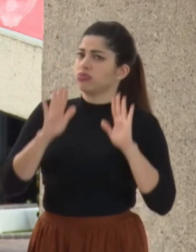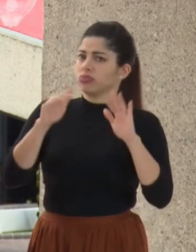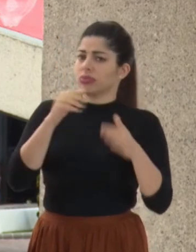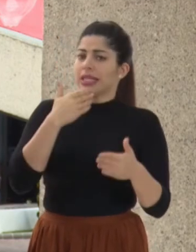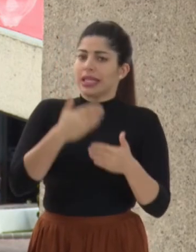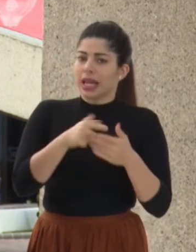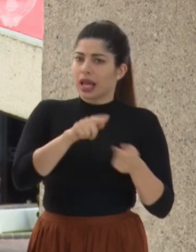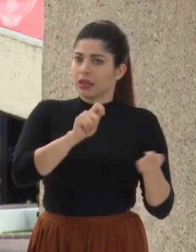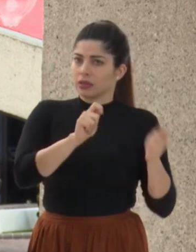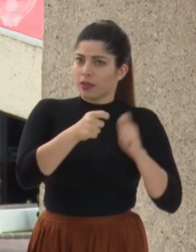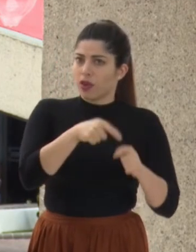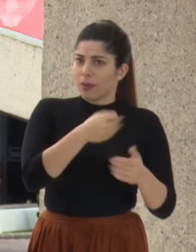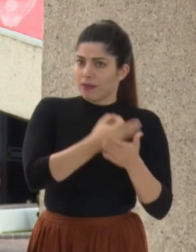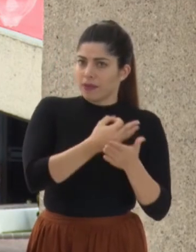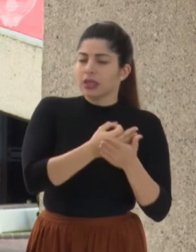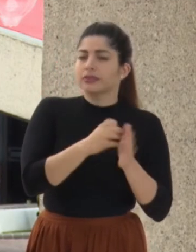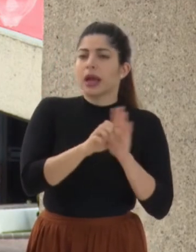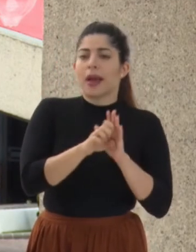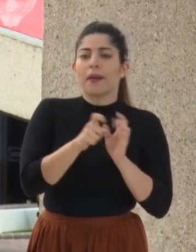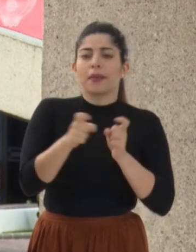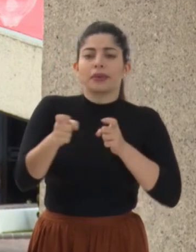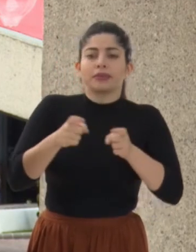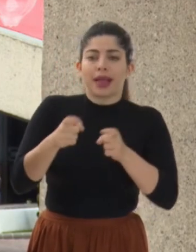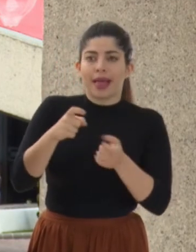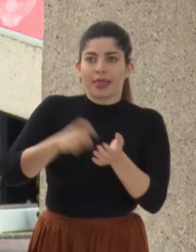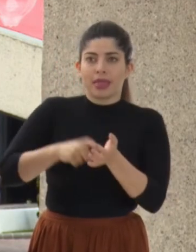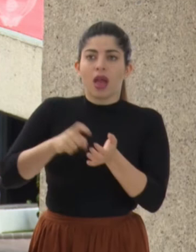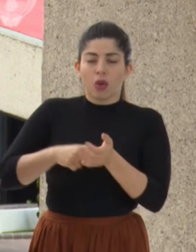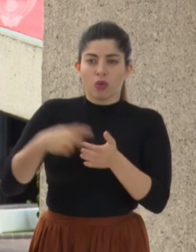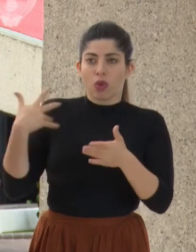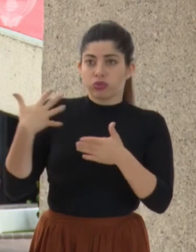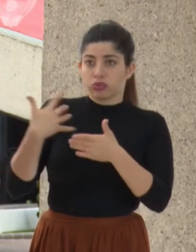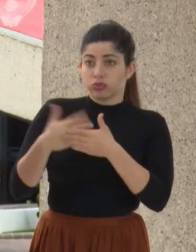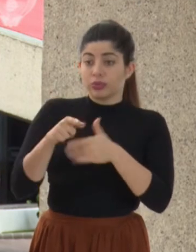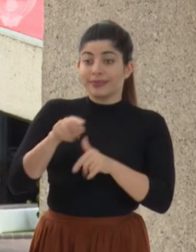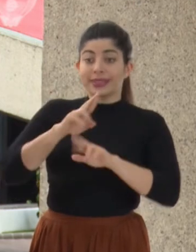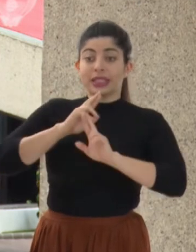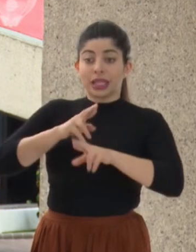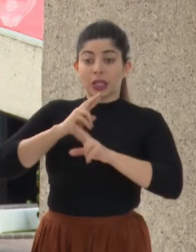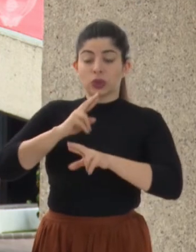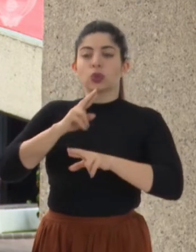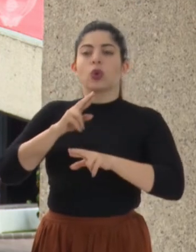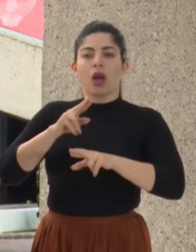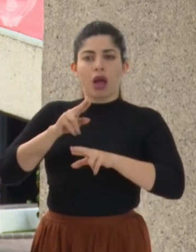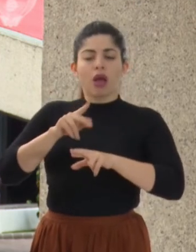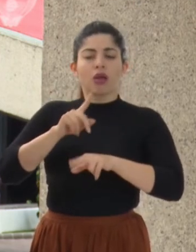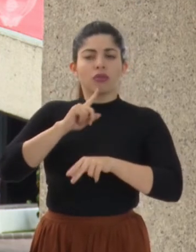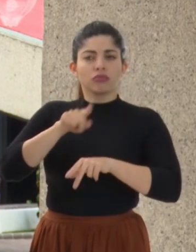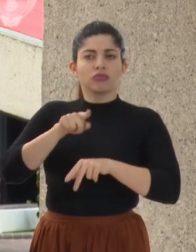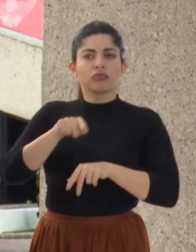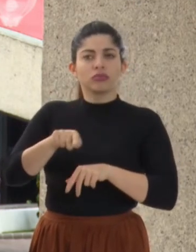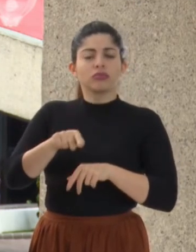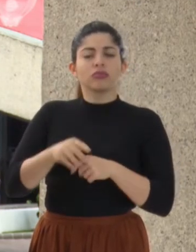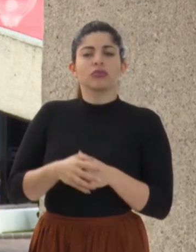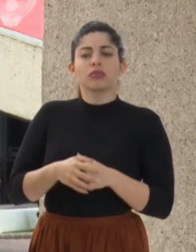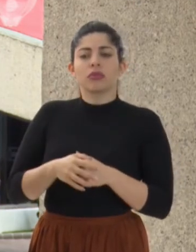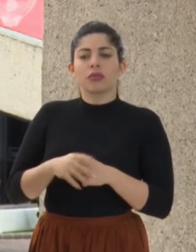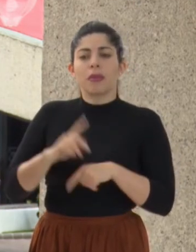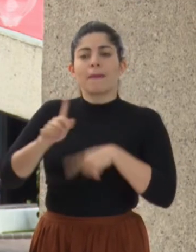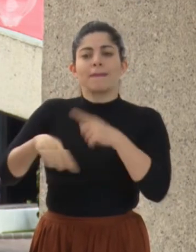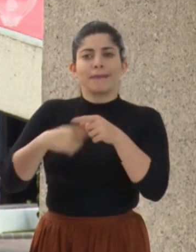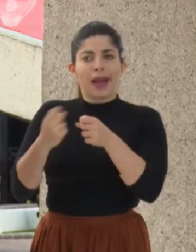reforma en la gestión de nuestra deuda efectos que se van definitivamente a